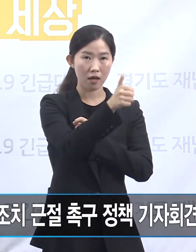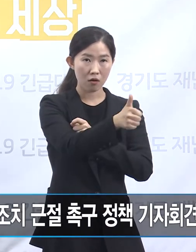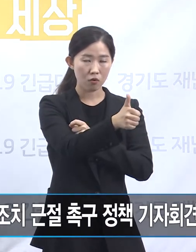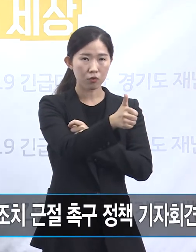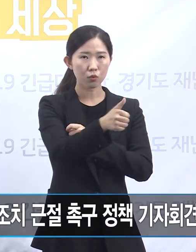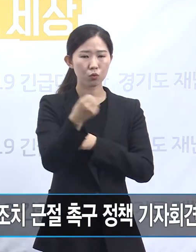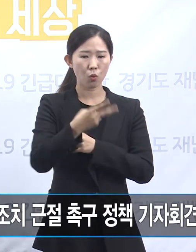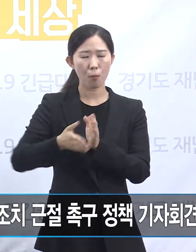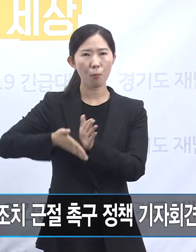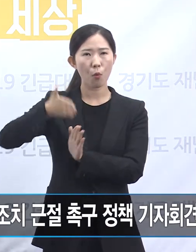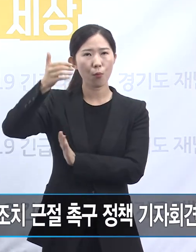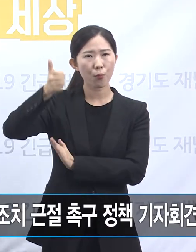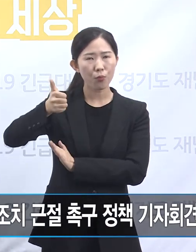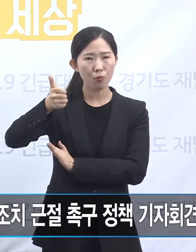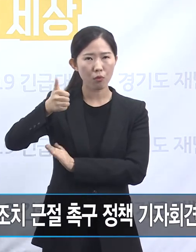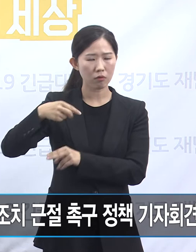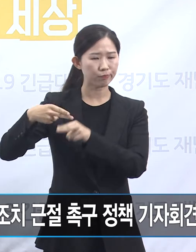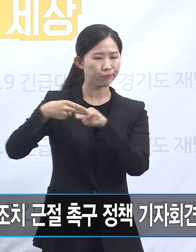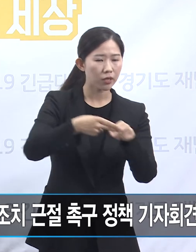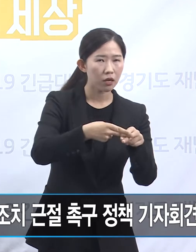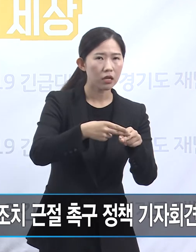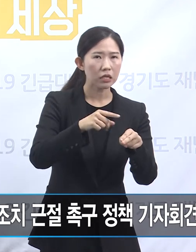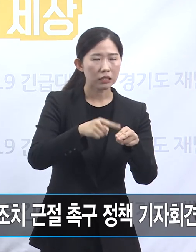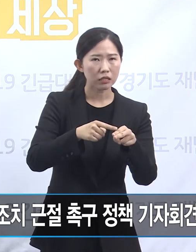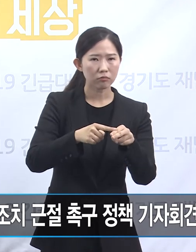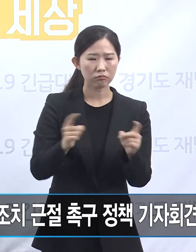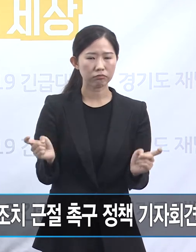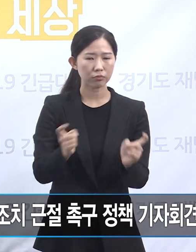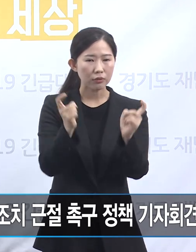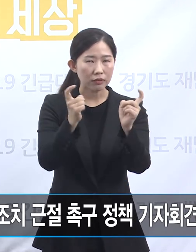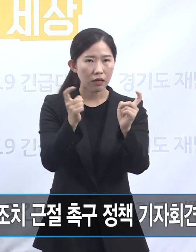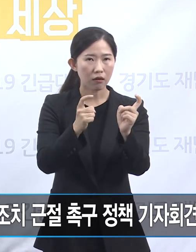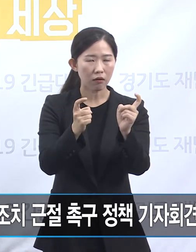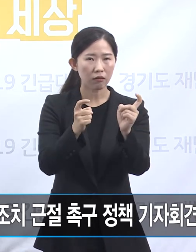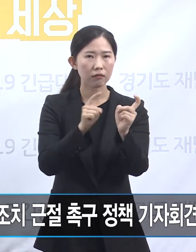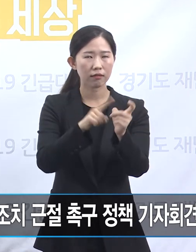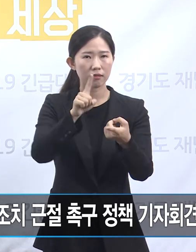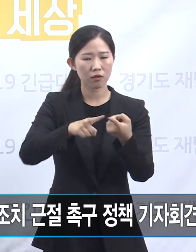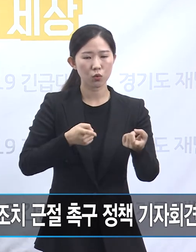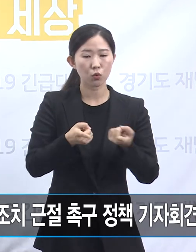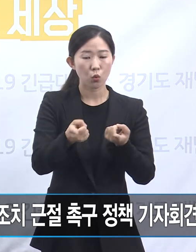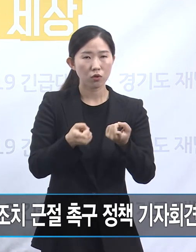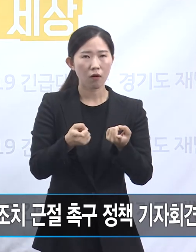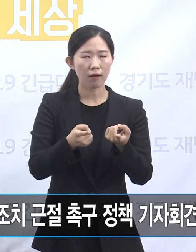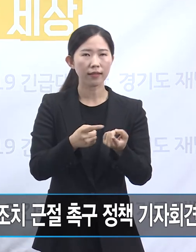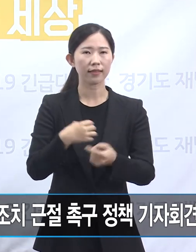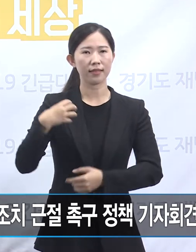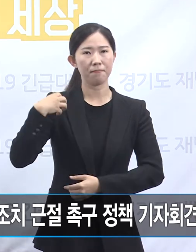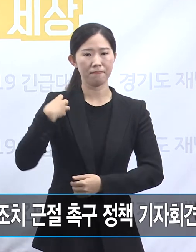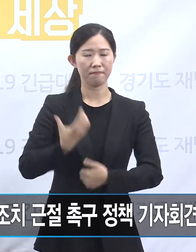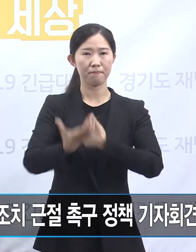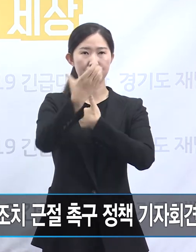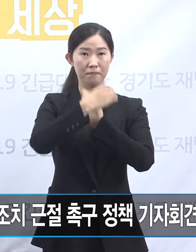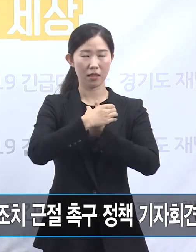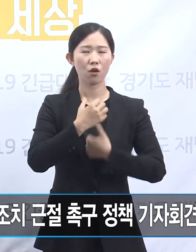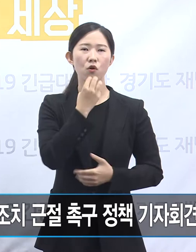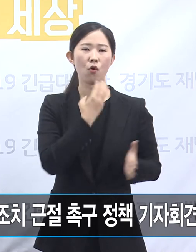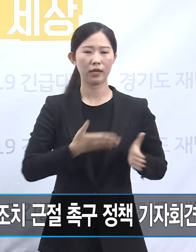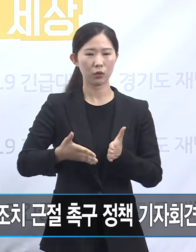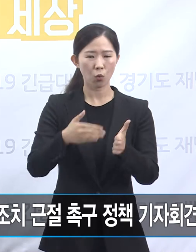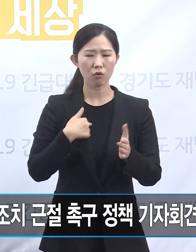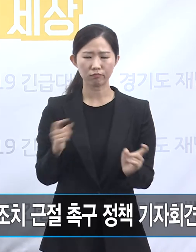분쟁조정 권한을 위임받아 공정경제과 내 공정거래지원센터에서 분쟁을 조정해 왔습니다.